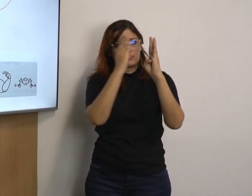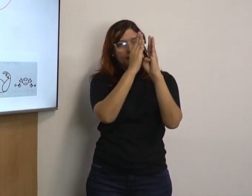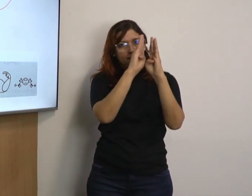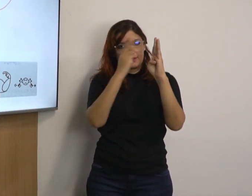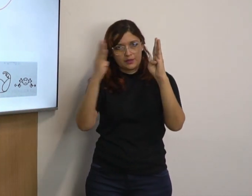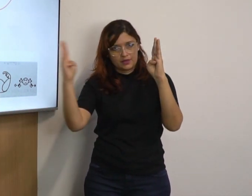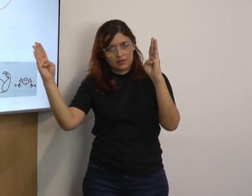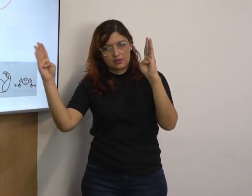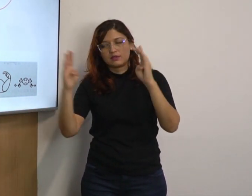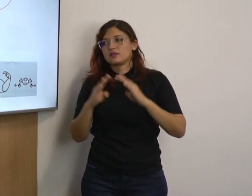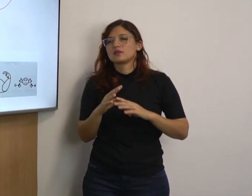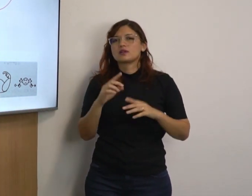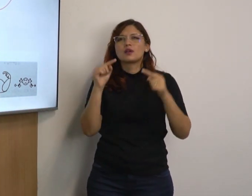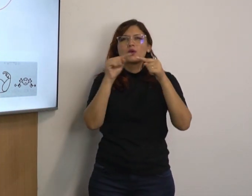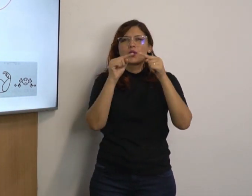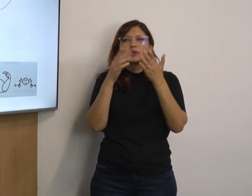sinal. Biblioteca.